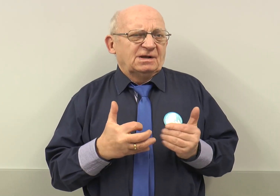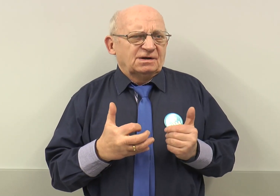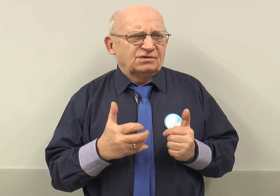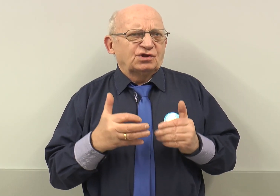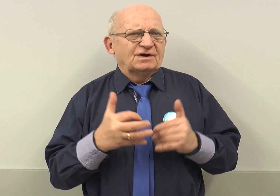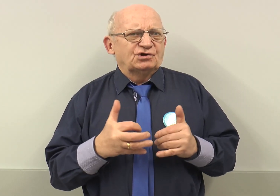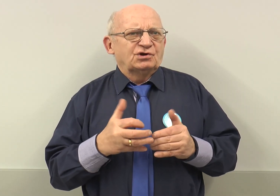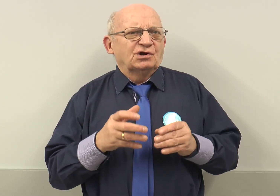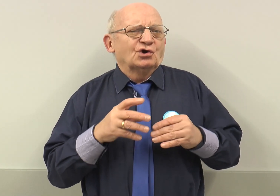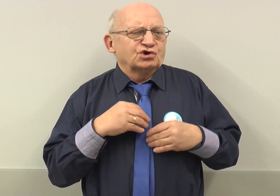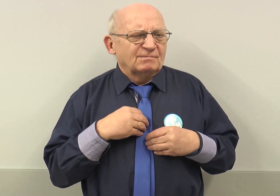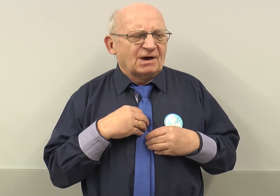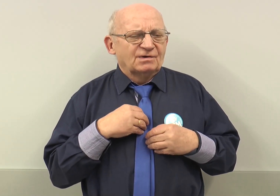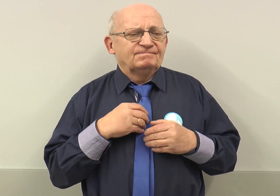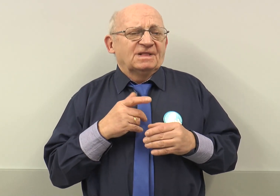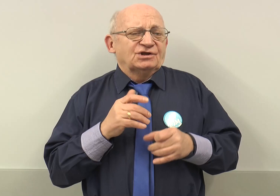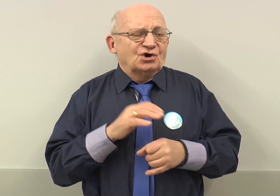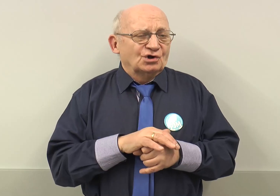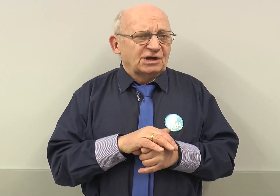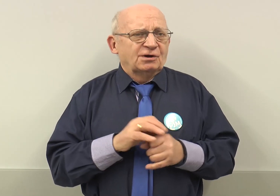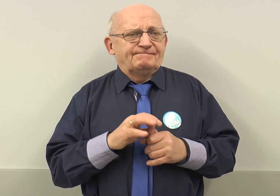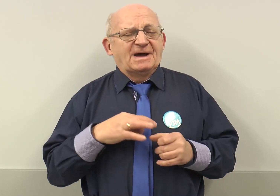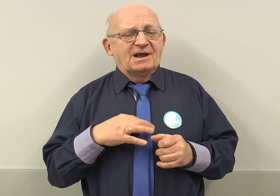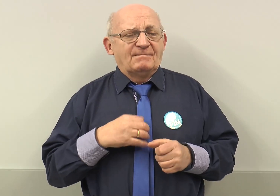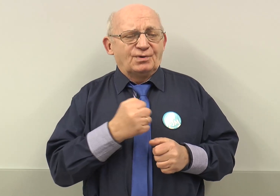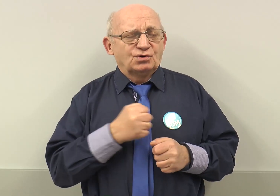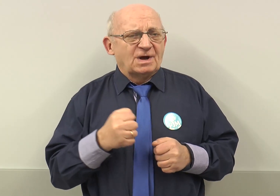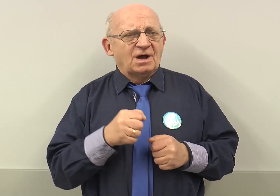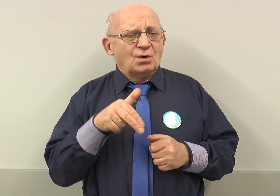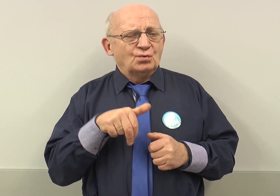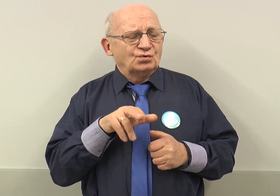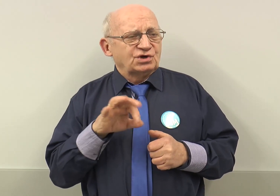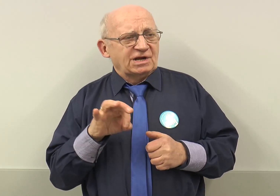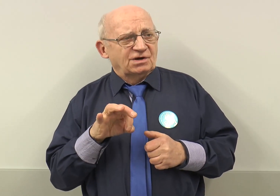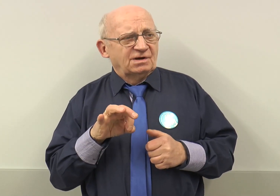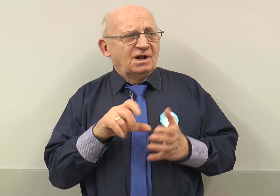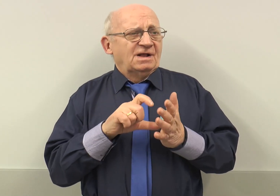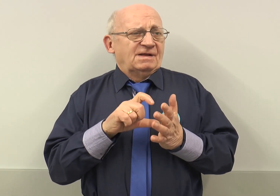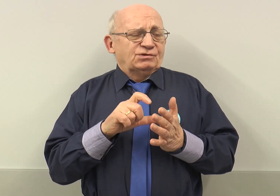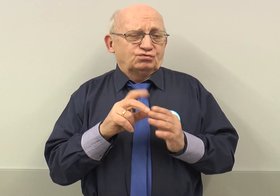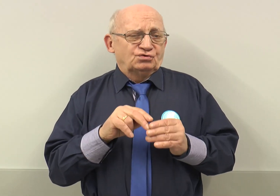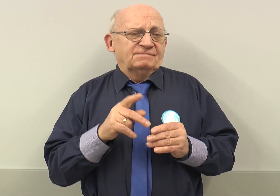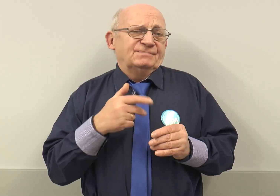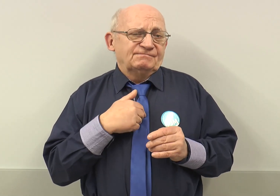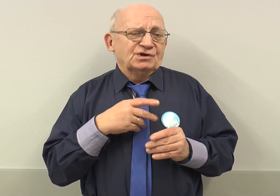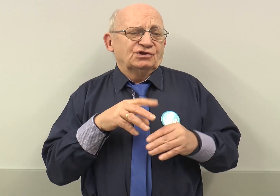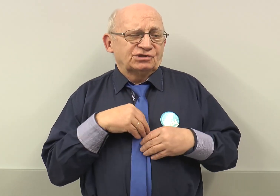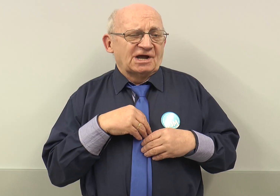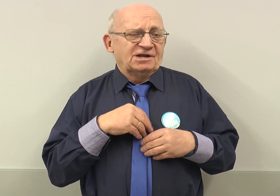Stowarzyszenie otrzymało zgodę od pana posła Urudzkiego, którzy myśmy dostali